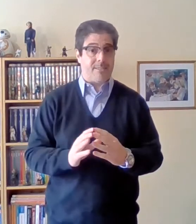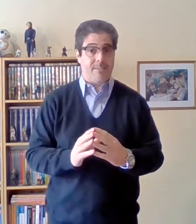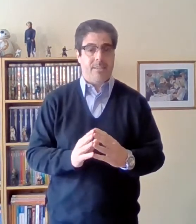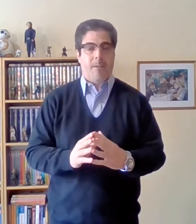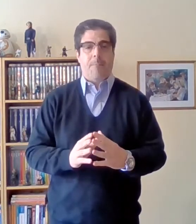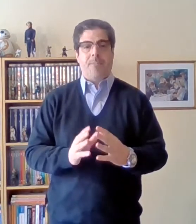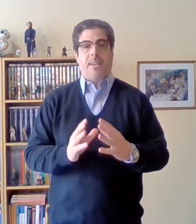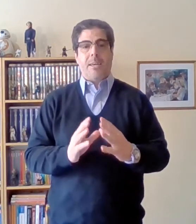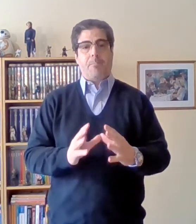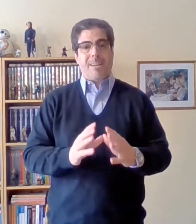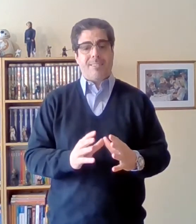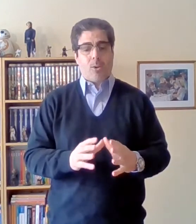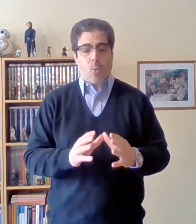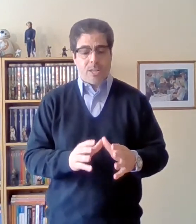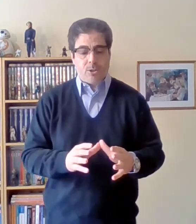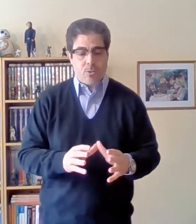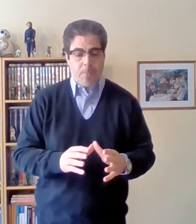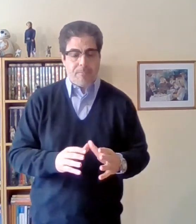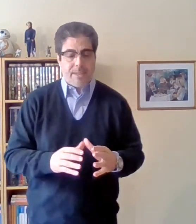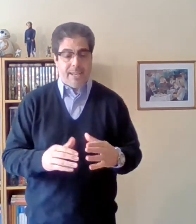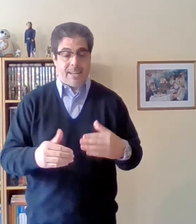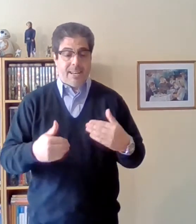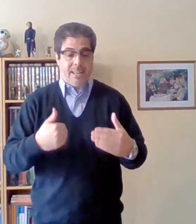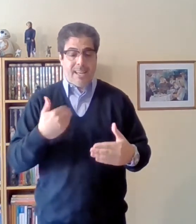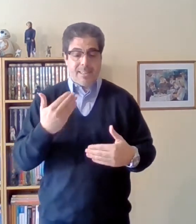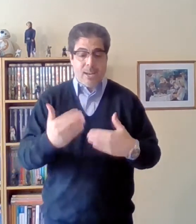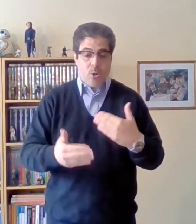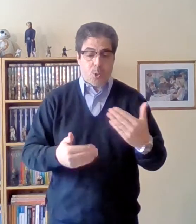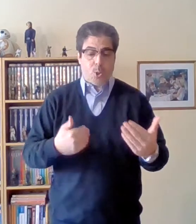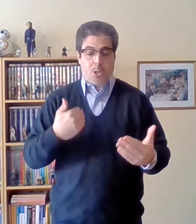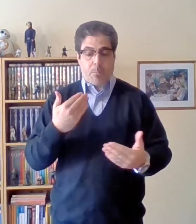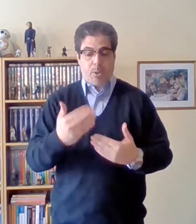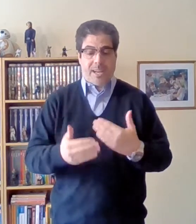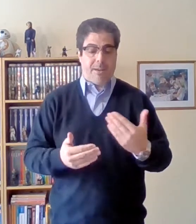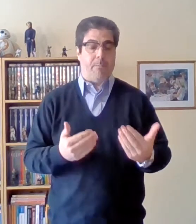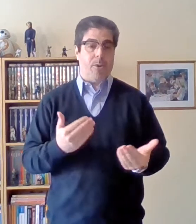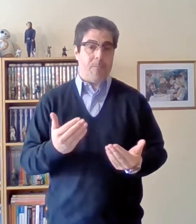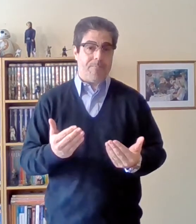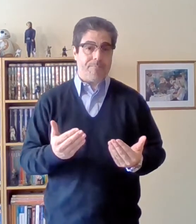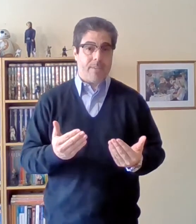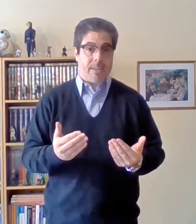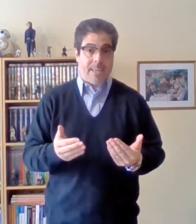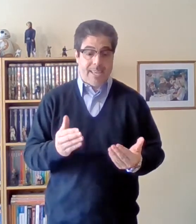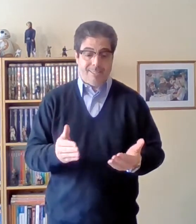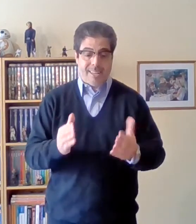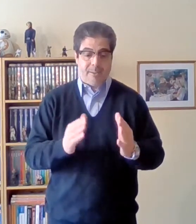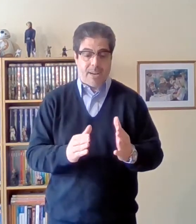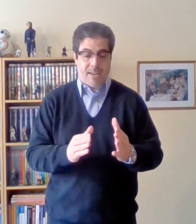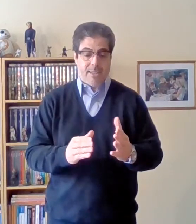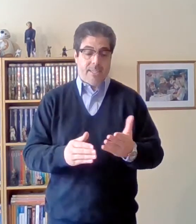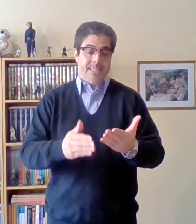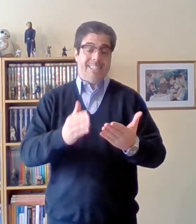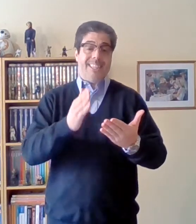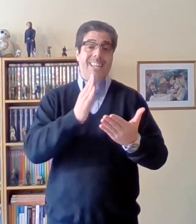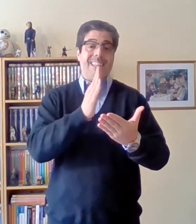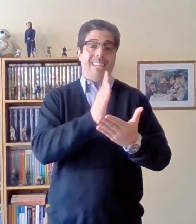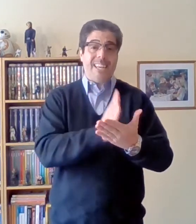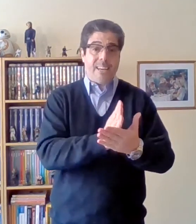¿qué pasa cuando en realidad el otro tipo de cambio que es el que va del dinero